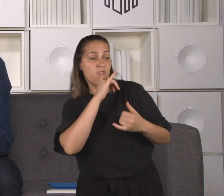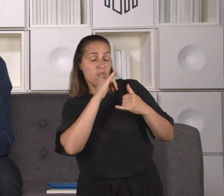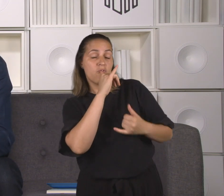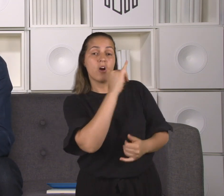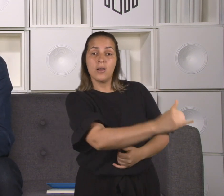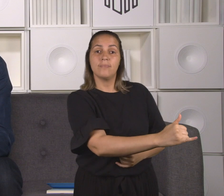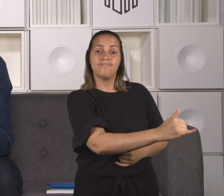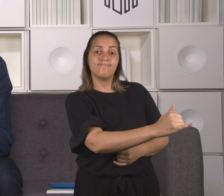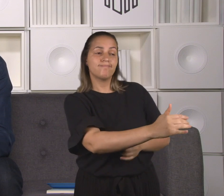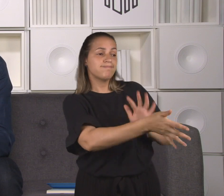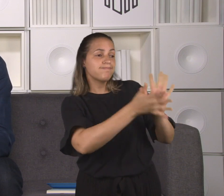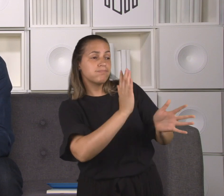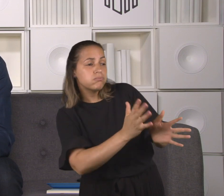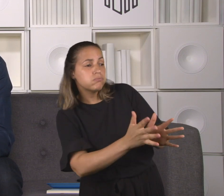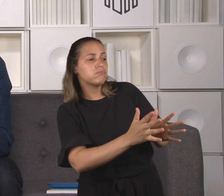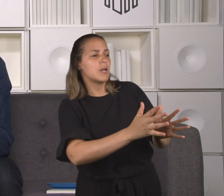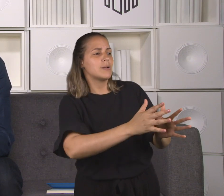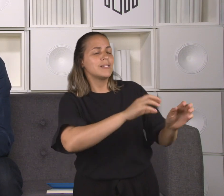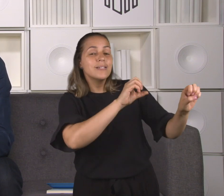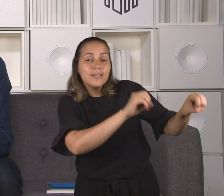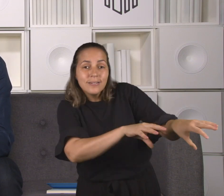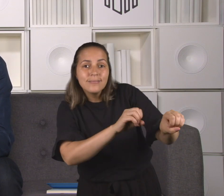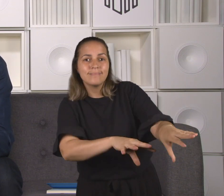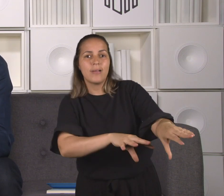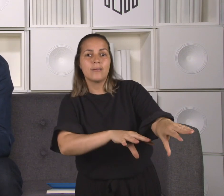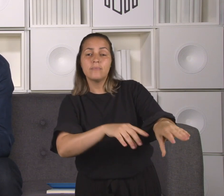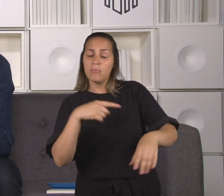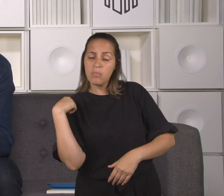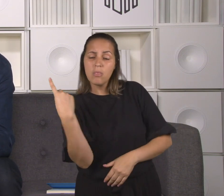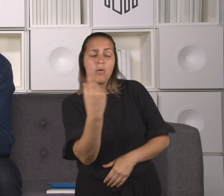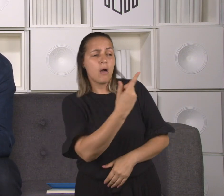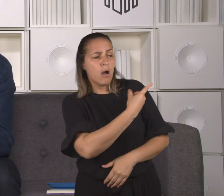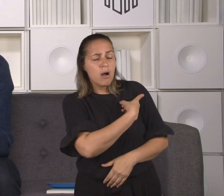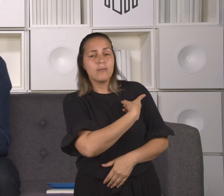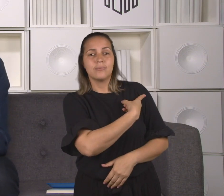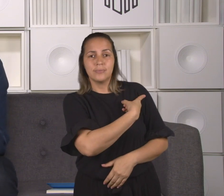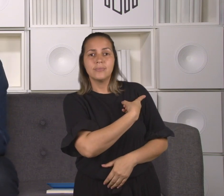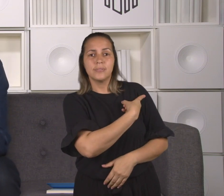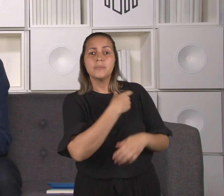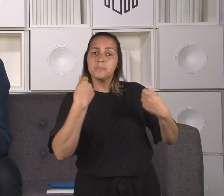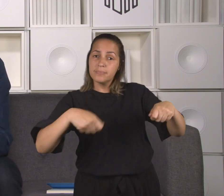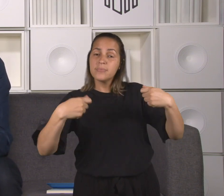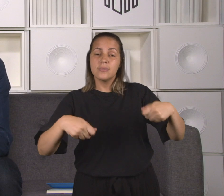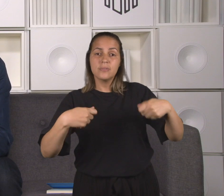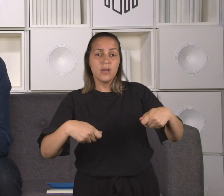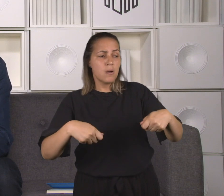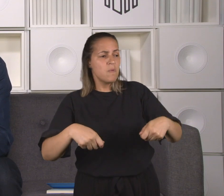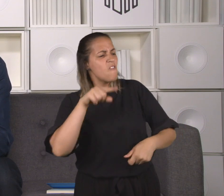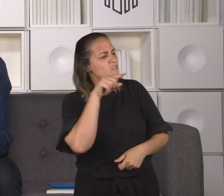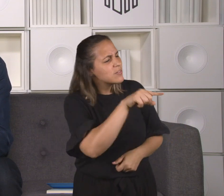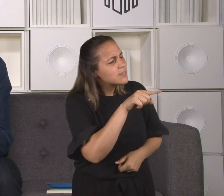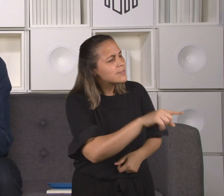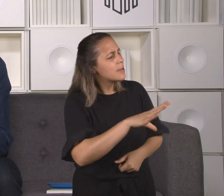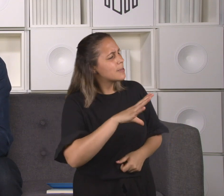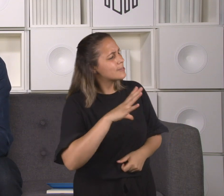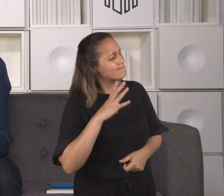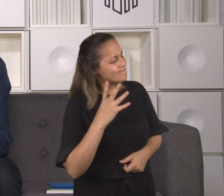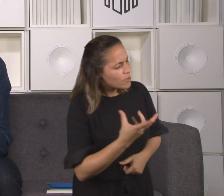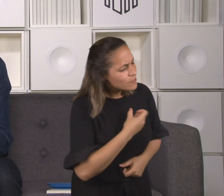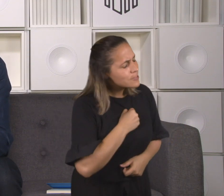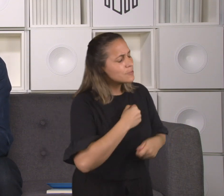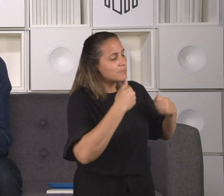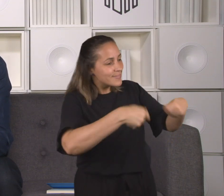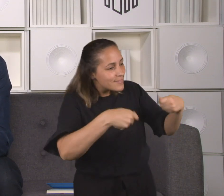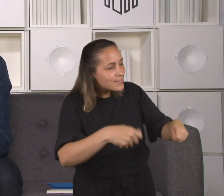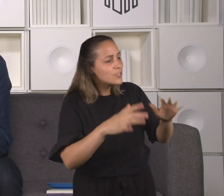você é bem-vinda, você não é mais impuro, você foi purificado pelo sangue de Jesus. Quem são os leprosos da nossa sociedade?